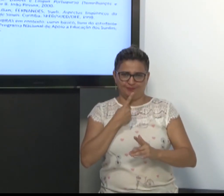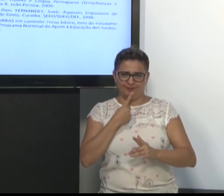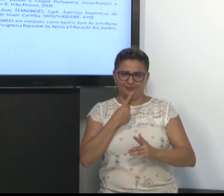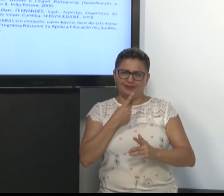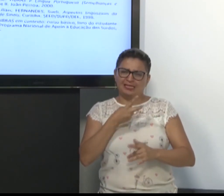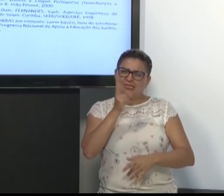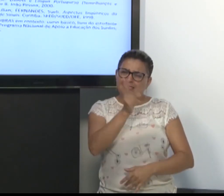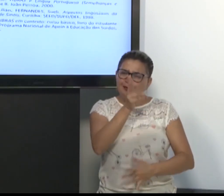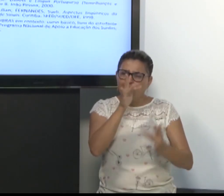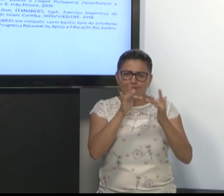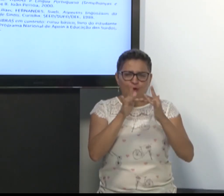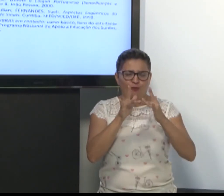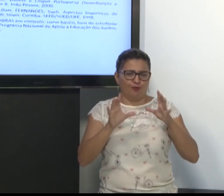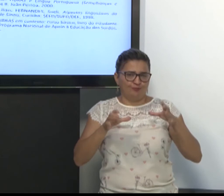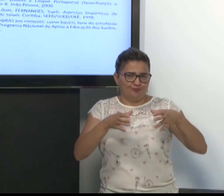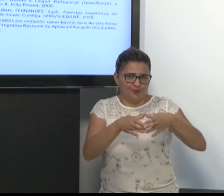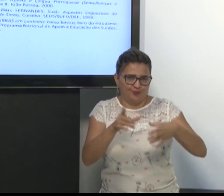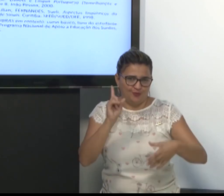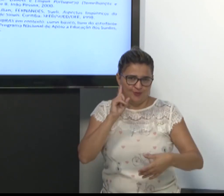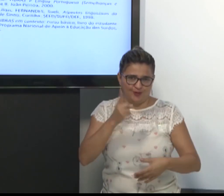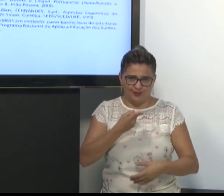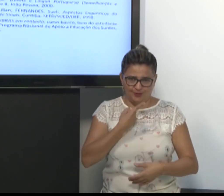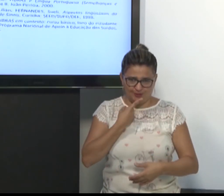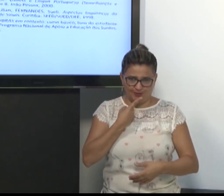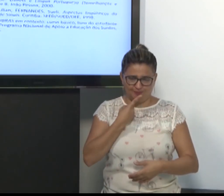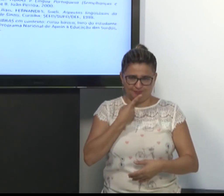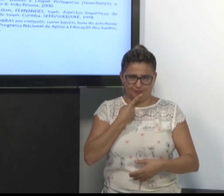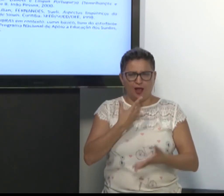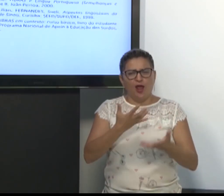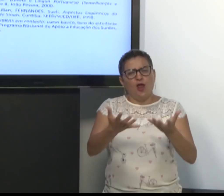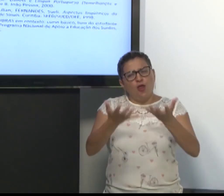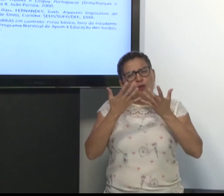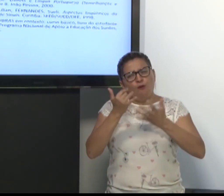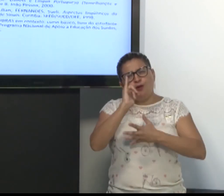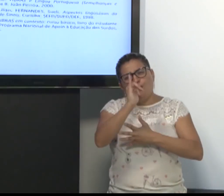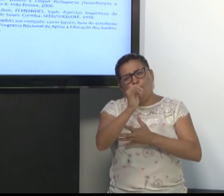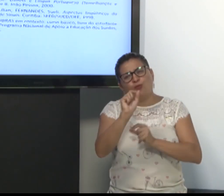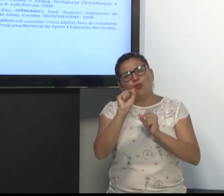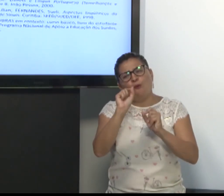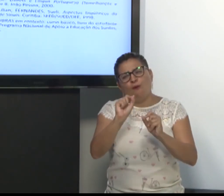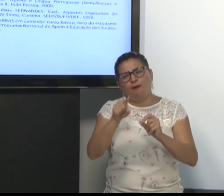continue sempre tendo contato com a comunidade surda. Eu quero falar para vocês uma coisa.